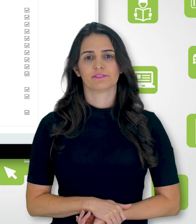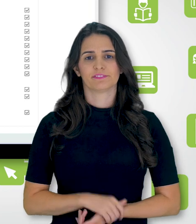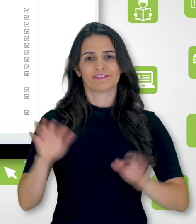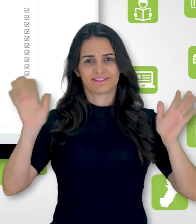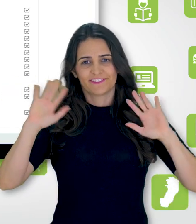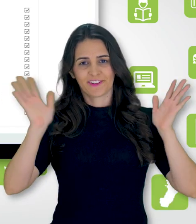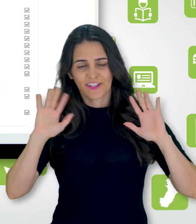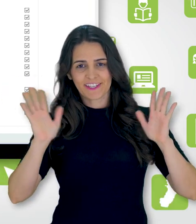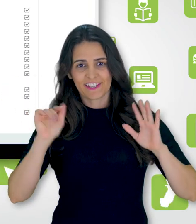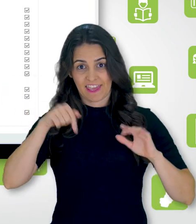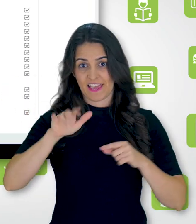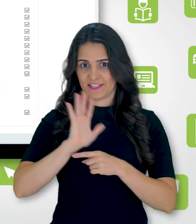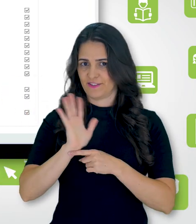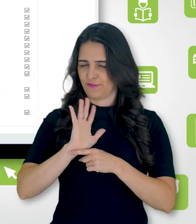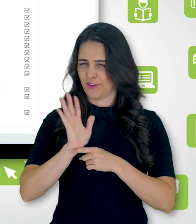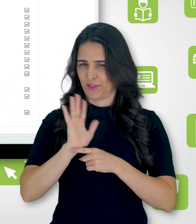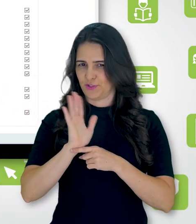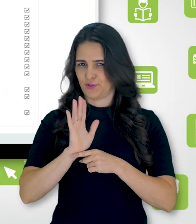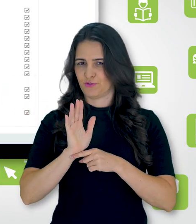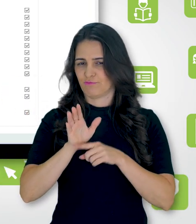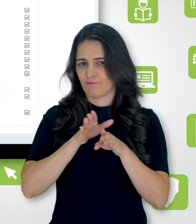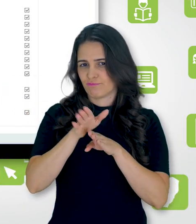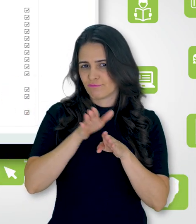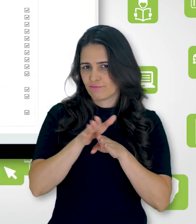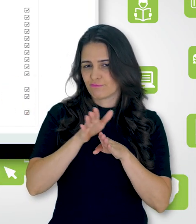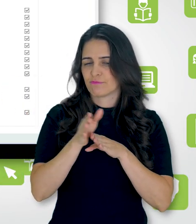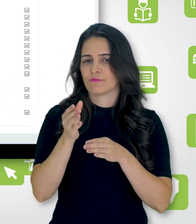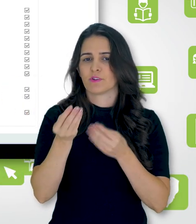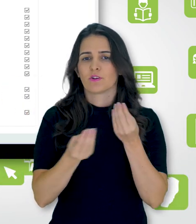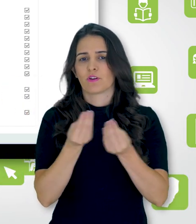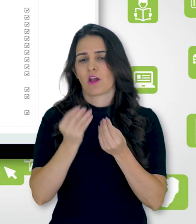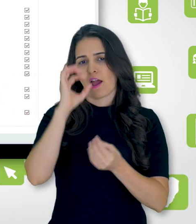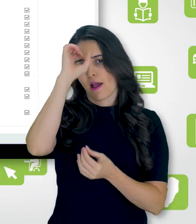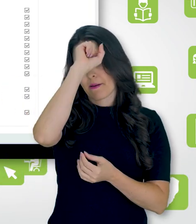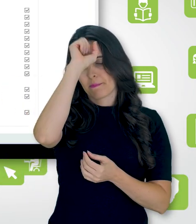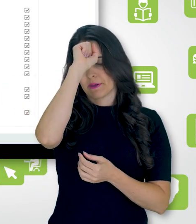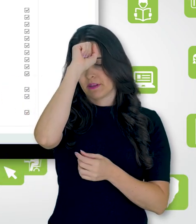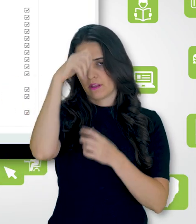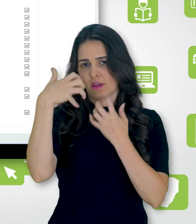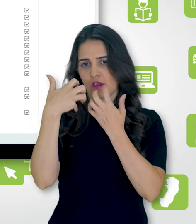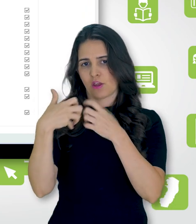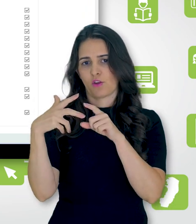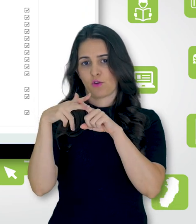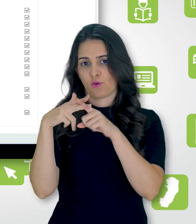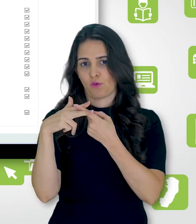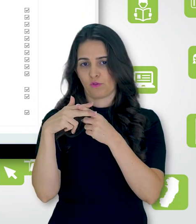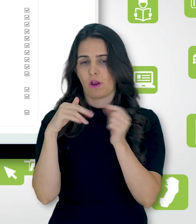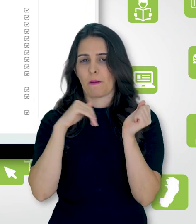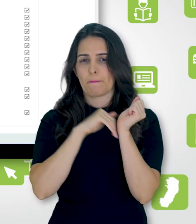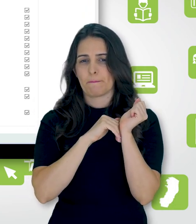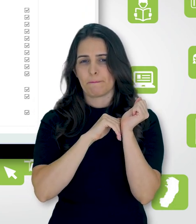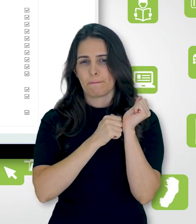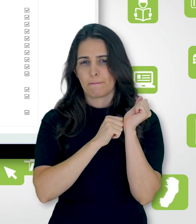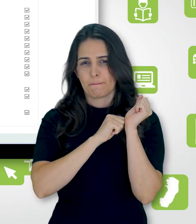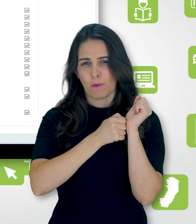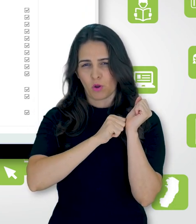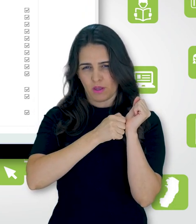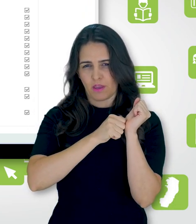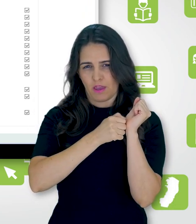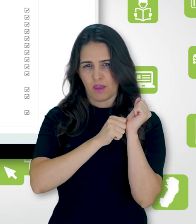Olá, neste vídeo tutorial vamos aprender a configurar a restrição de acesso em